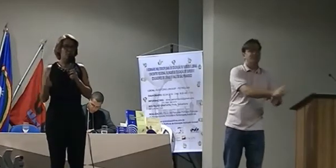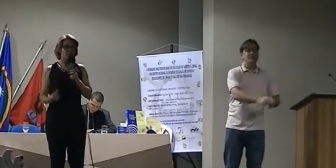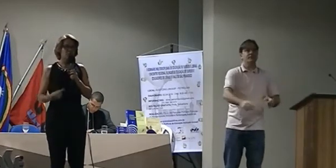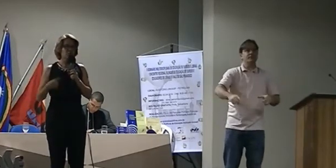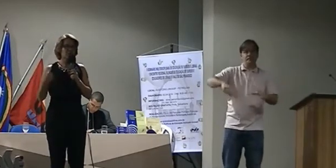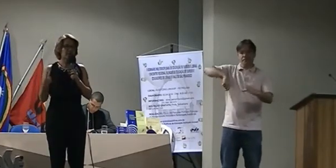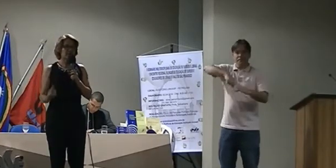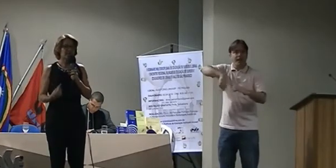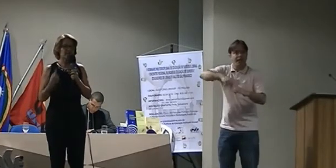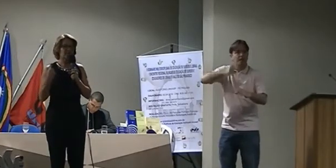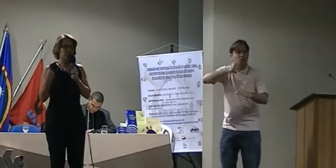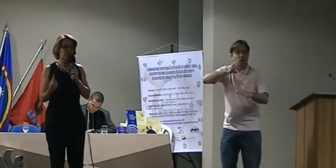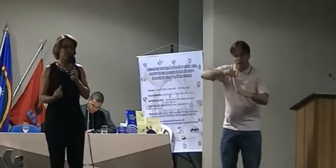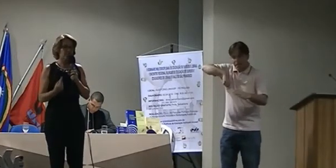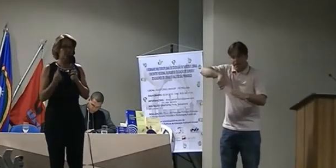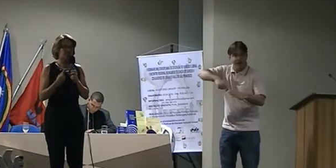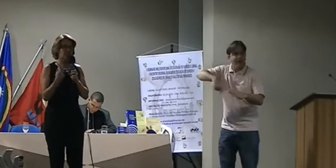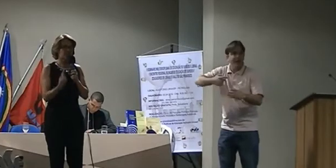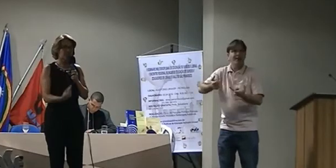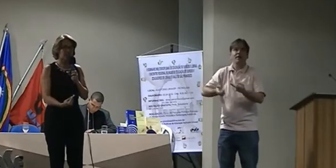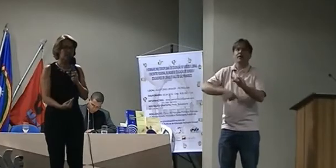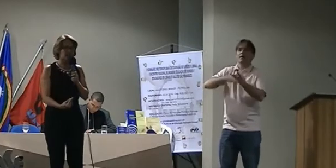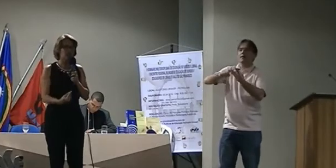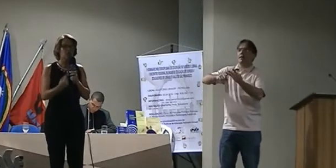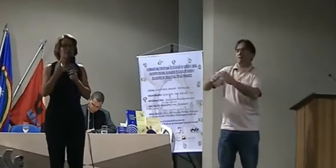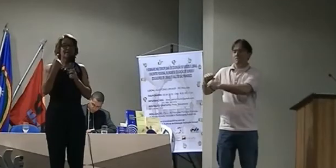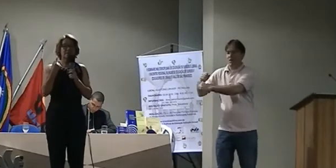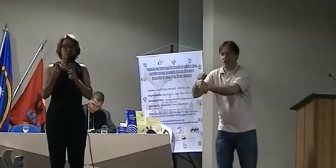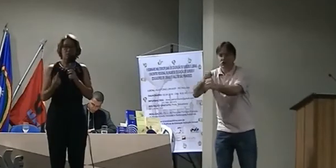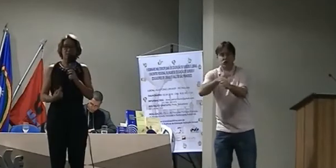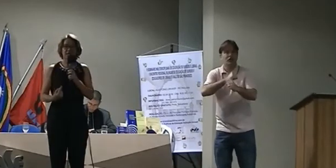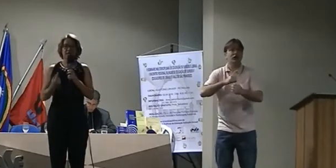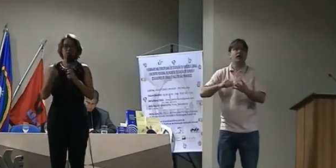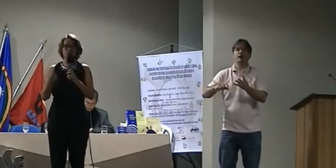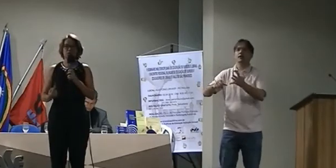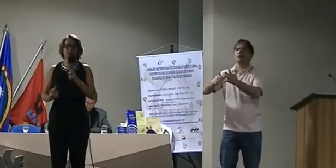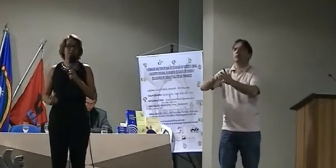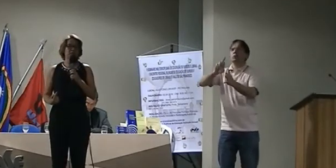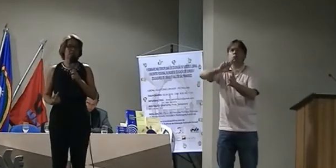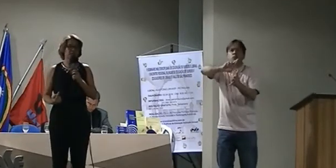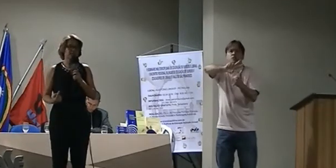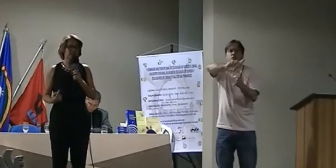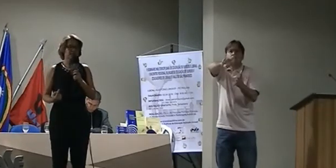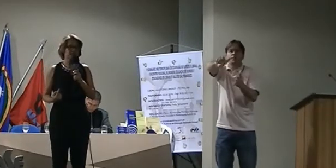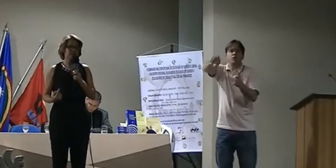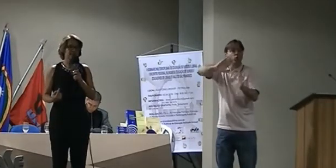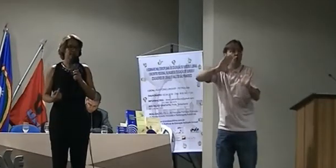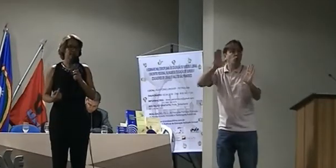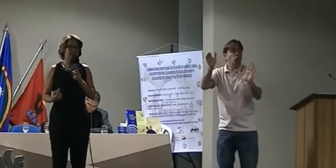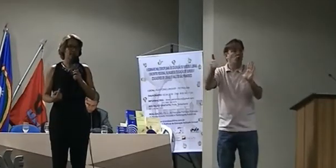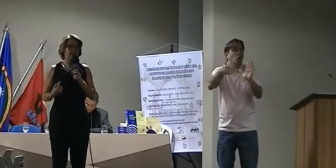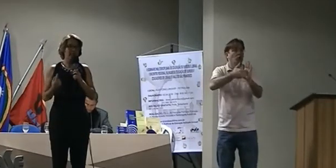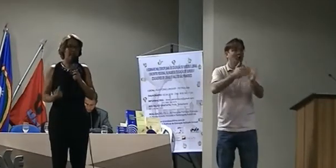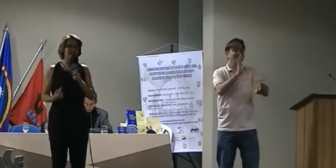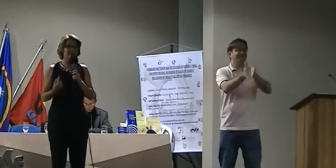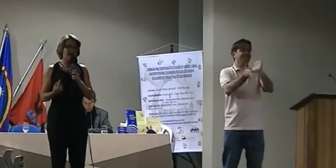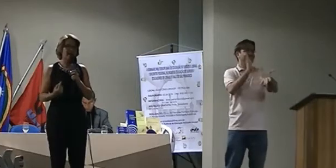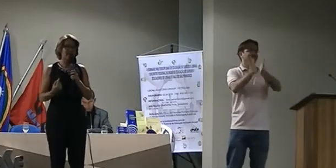todos os agentes envolvidos nessa educação se comunicando em livros. Então, essa é a